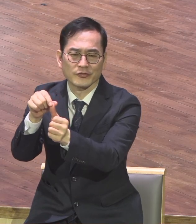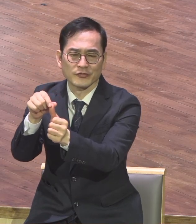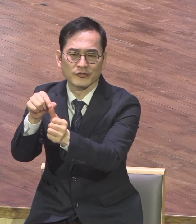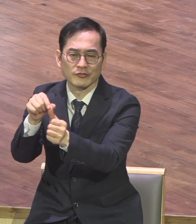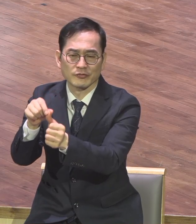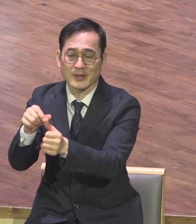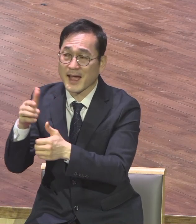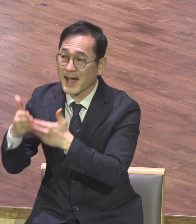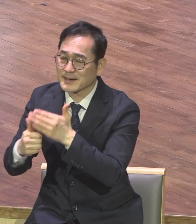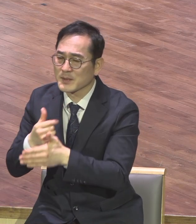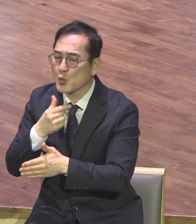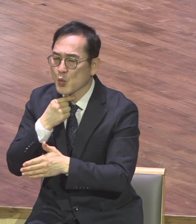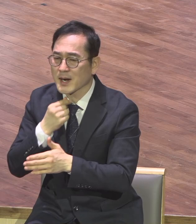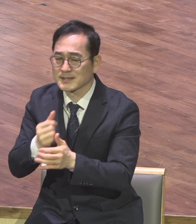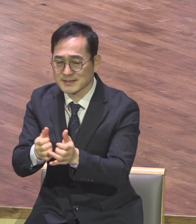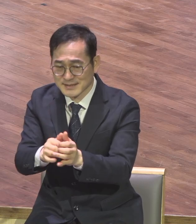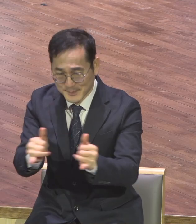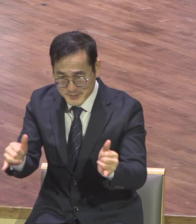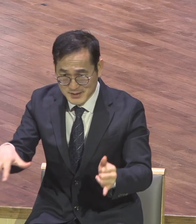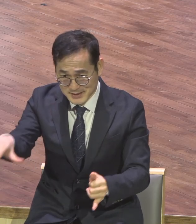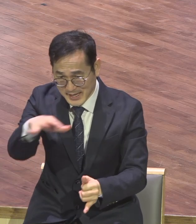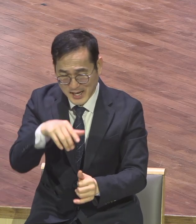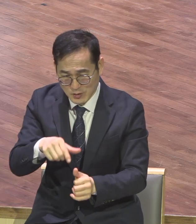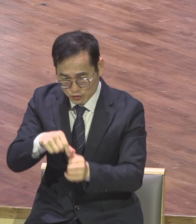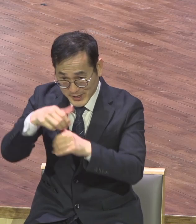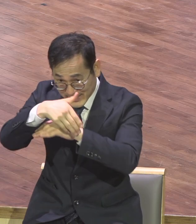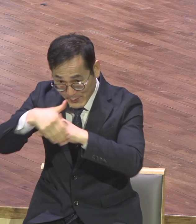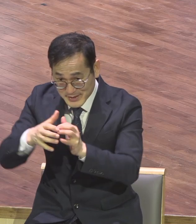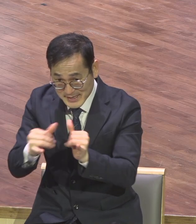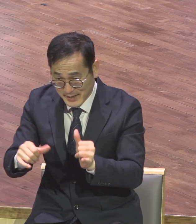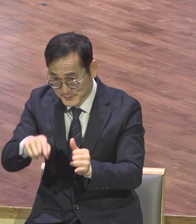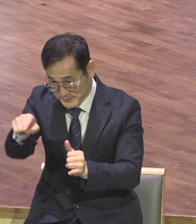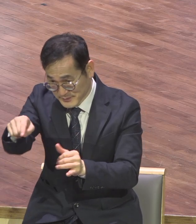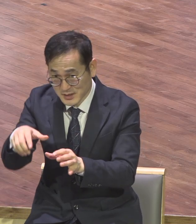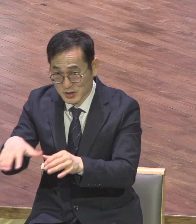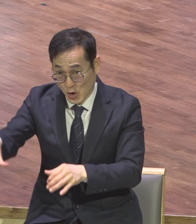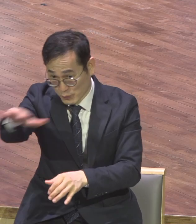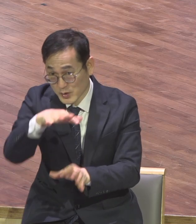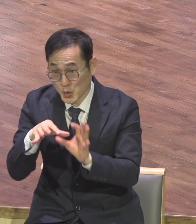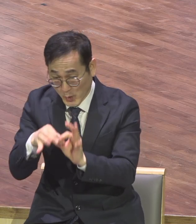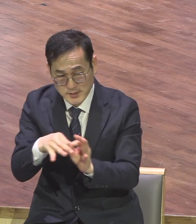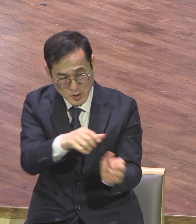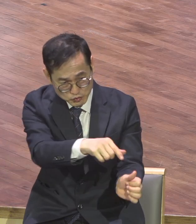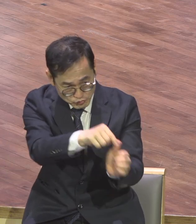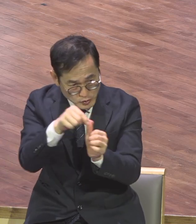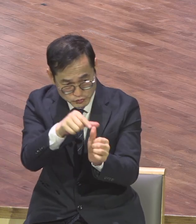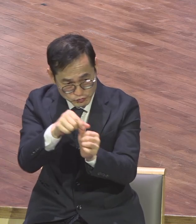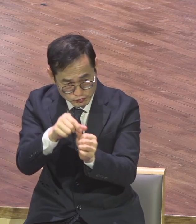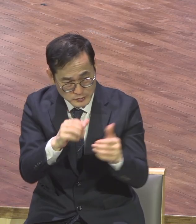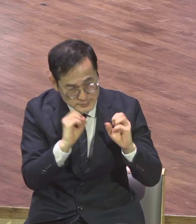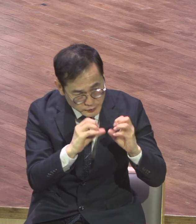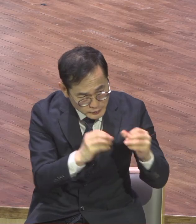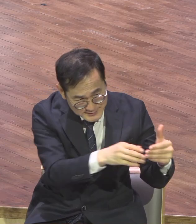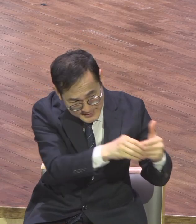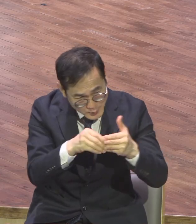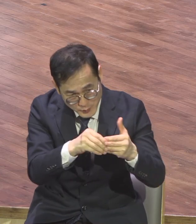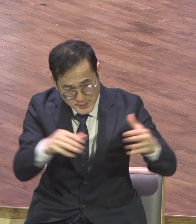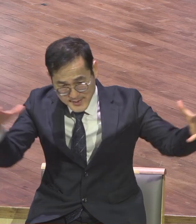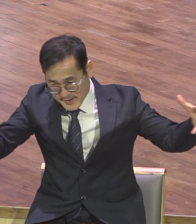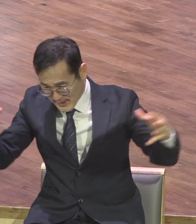장차 우리에게 주어질 영광스러운 천국 소망 가지고 우리 모두가 함께 2, 3, 7 나라 5천 종종 보고 말하는